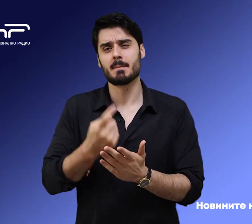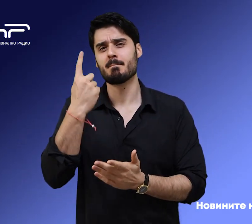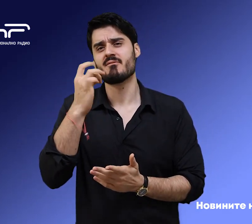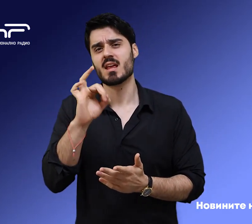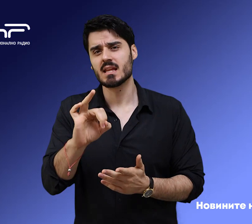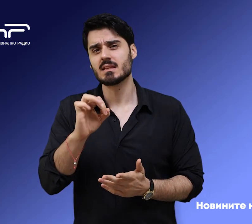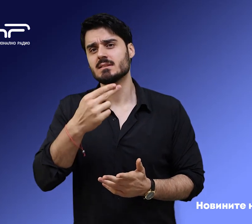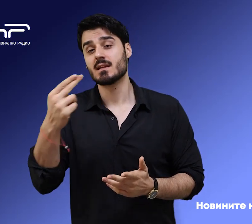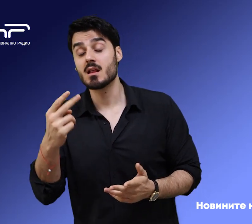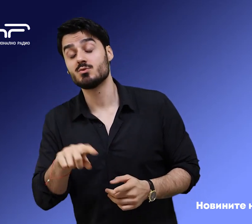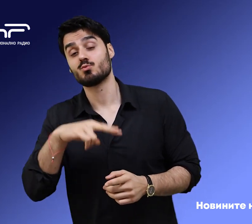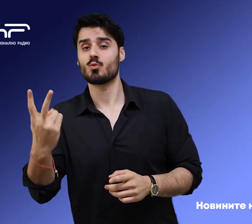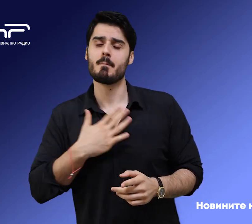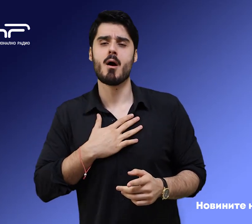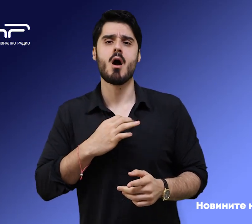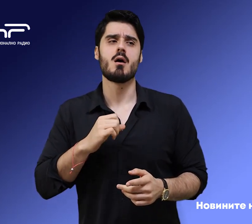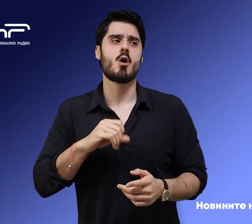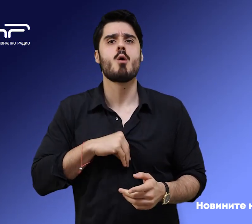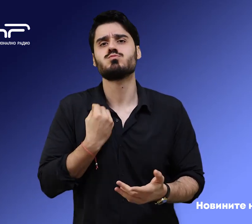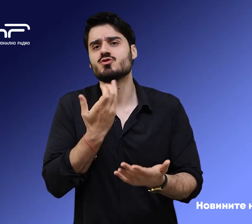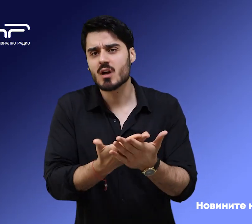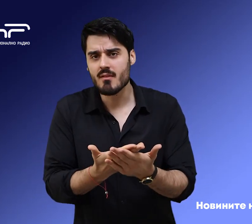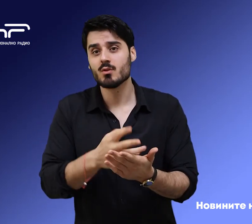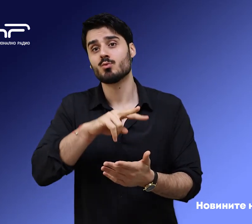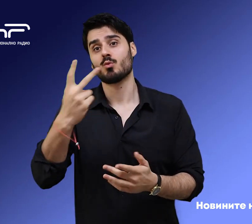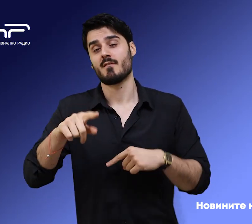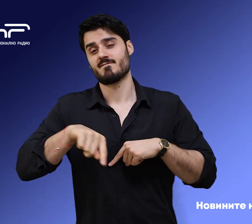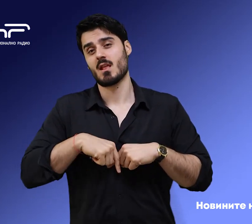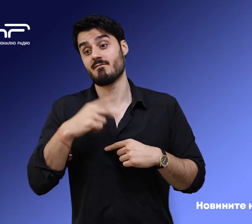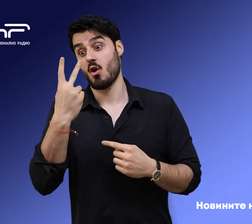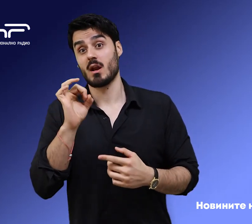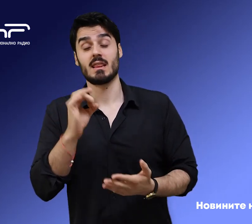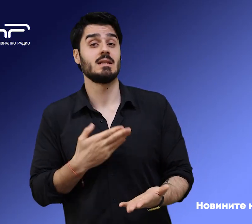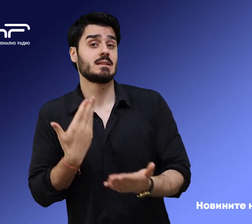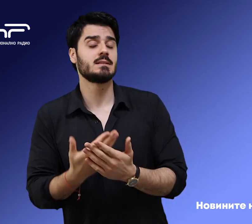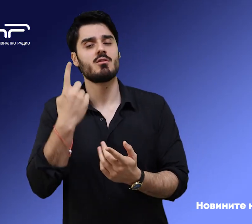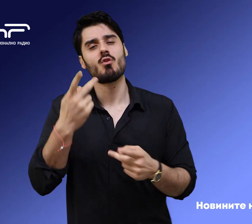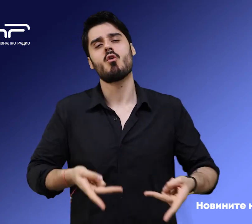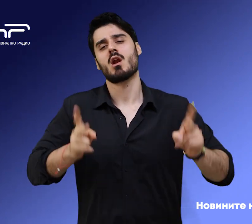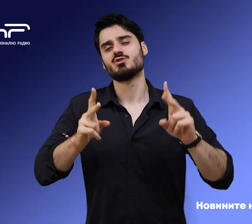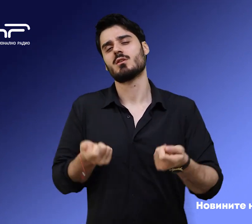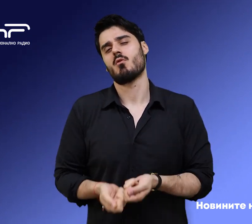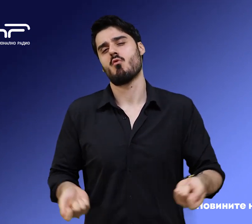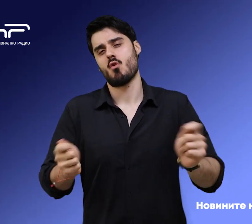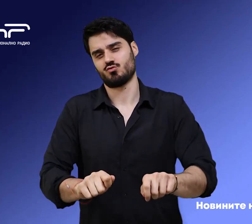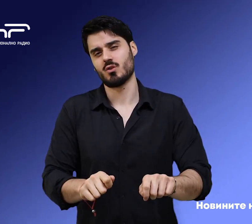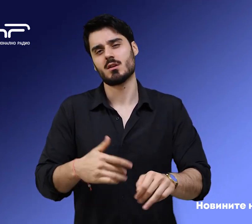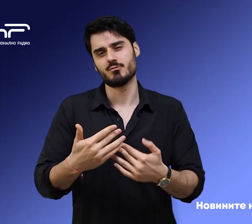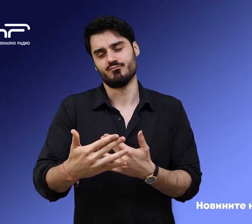едно съдебно дело е обжалвано, по едно се води дело на втора инстанция, едно решение окончателно сочат данните.